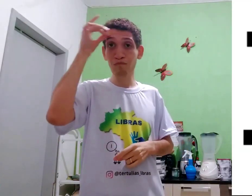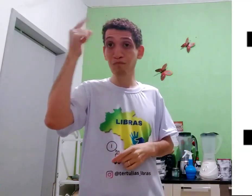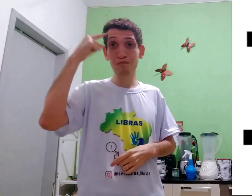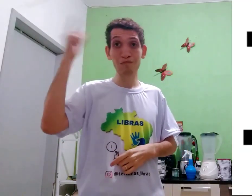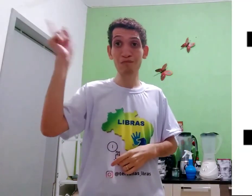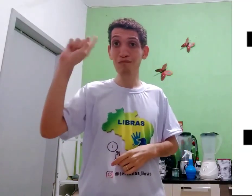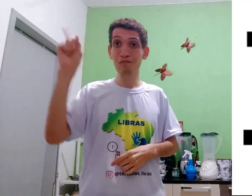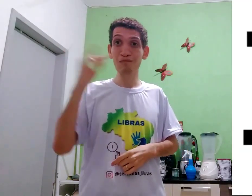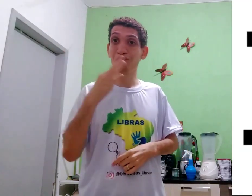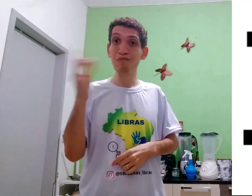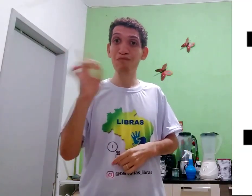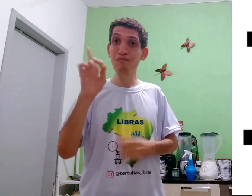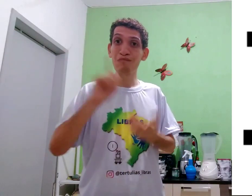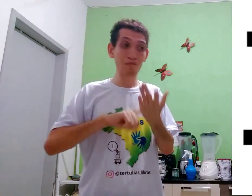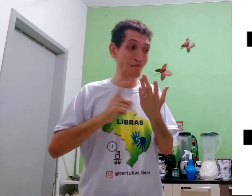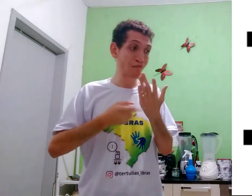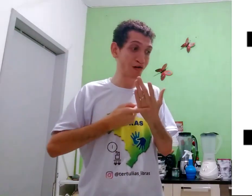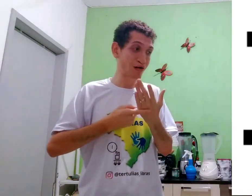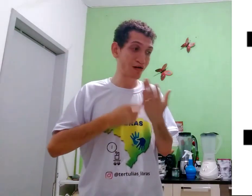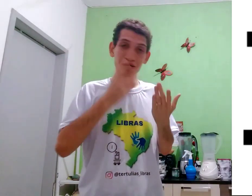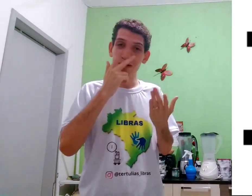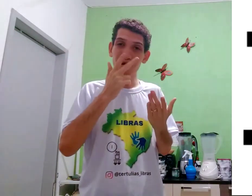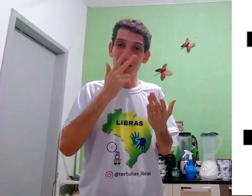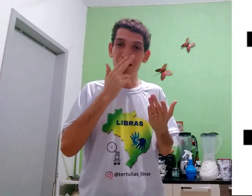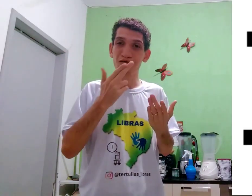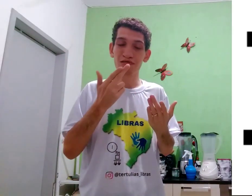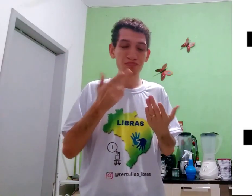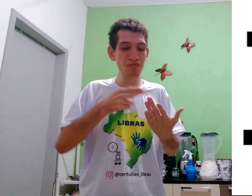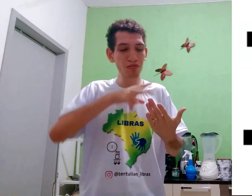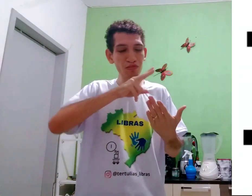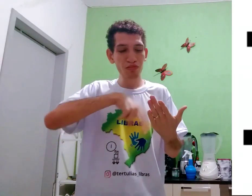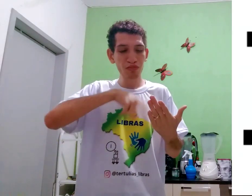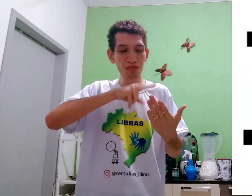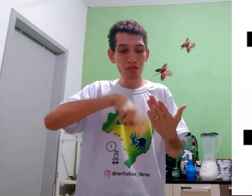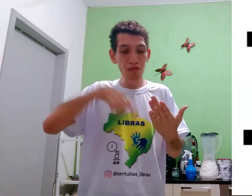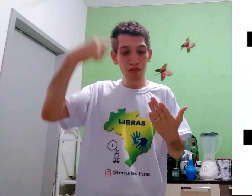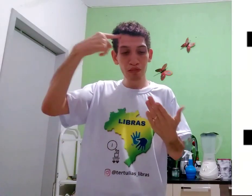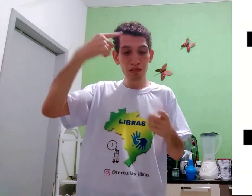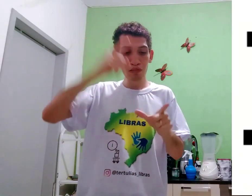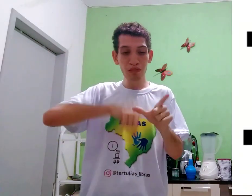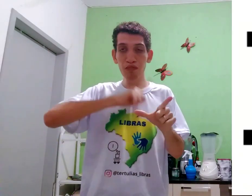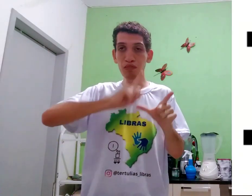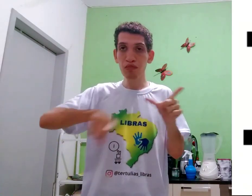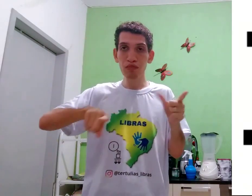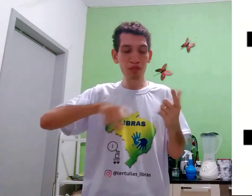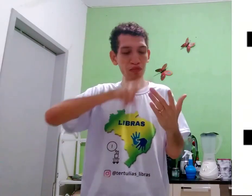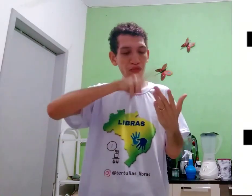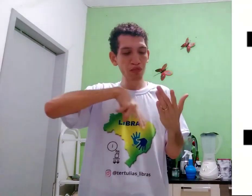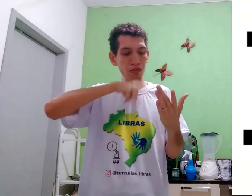inocentes, não saber, conhecer não, ler, parece ler, pensa, literal,